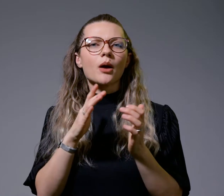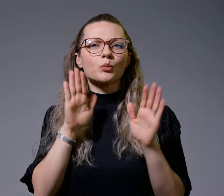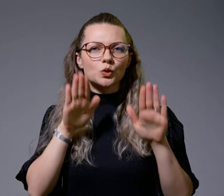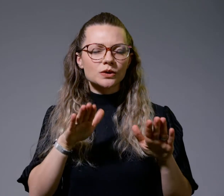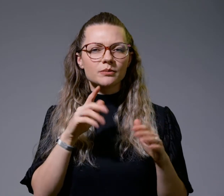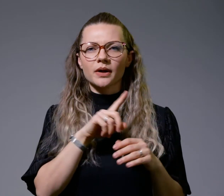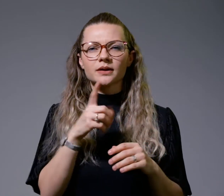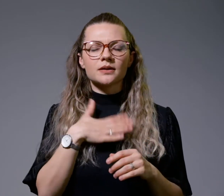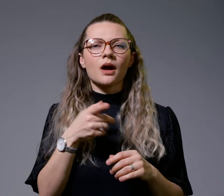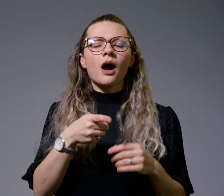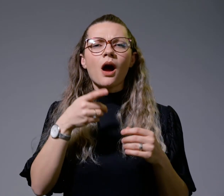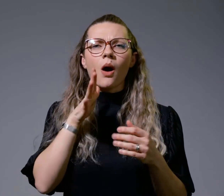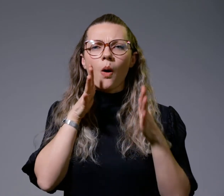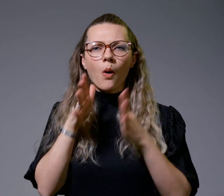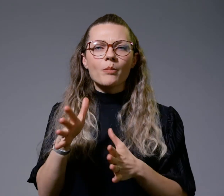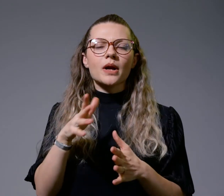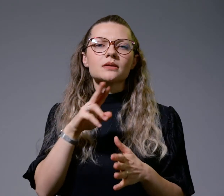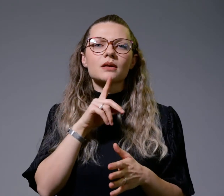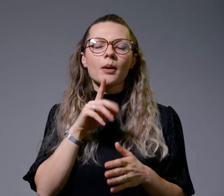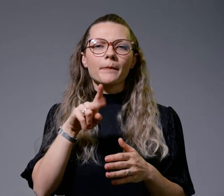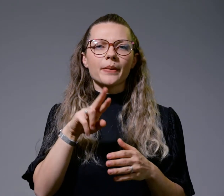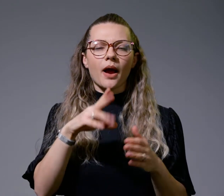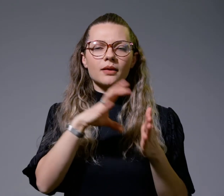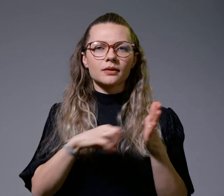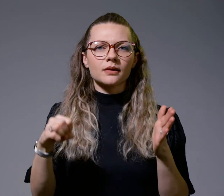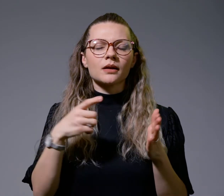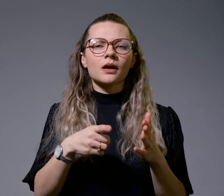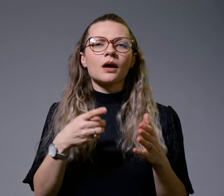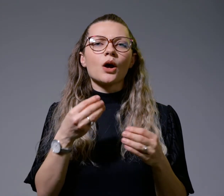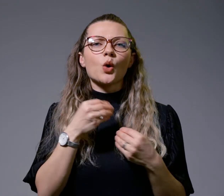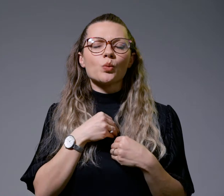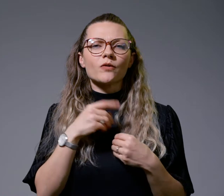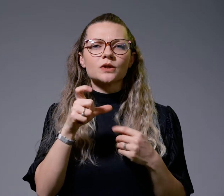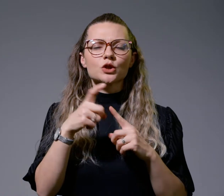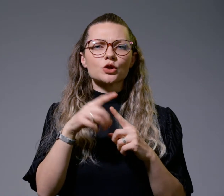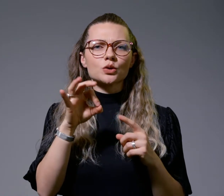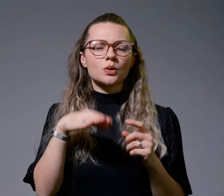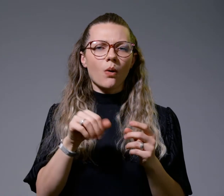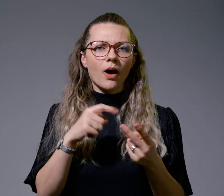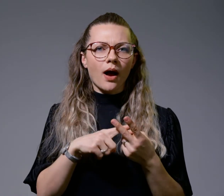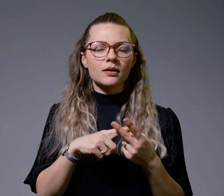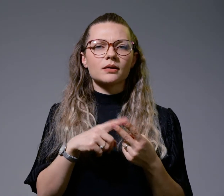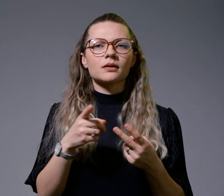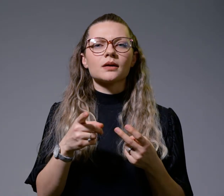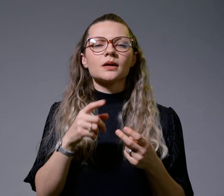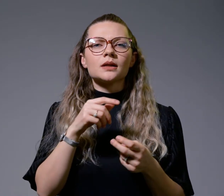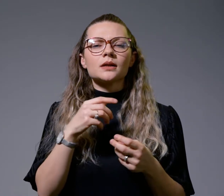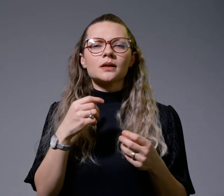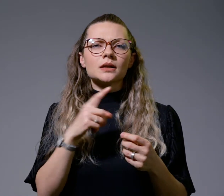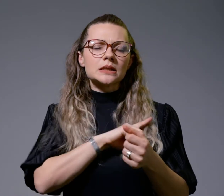кои го грабнале неизиниот брат, любовта кон Стојан и силната вера, и дале сила да